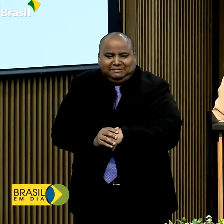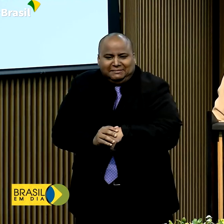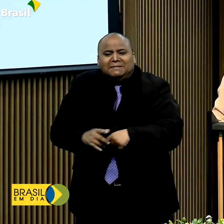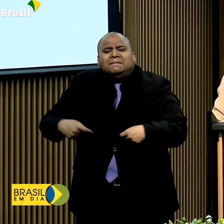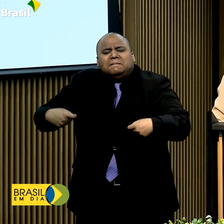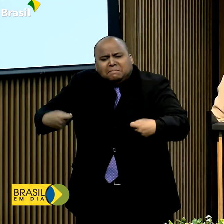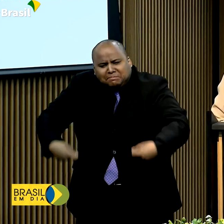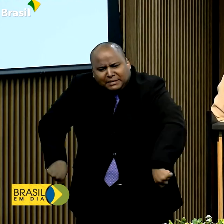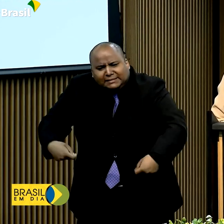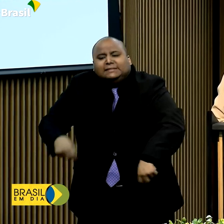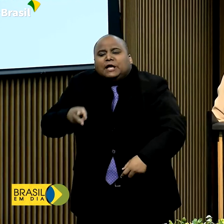ser mantida.